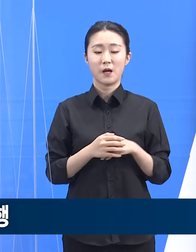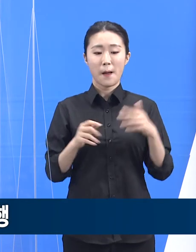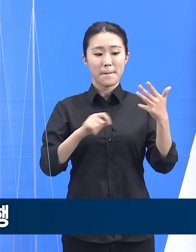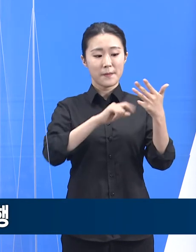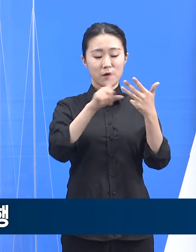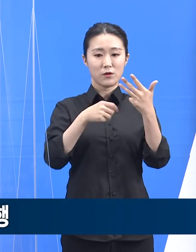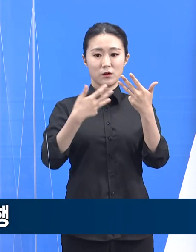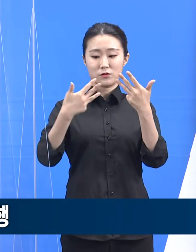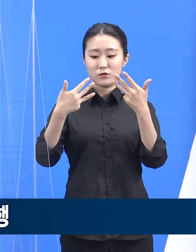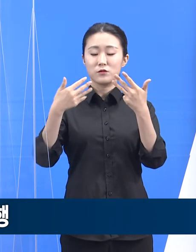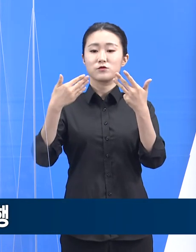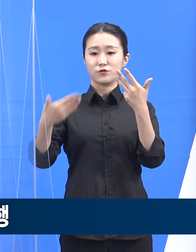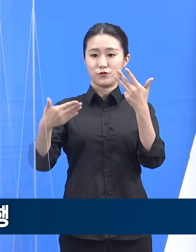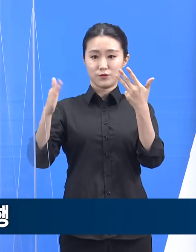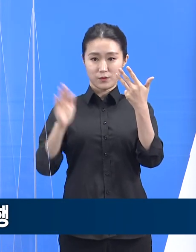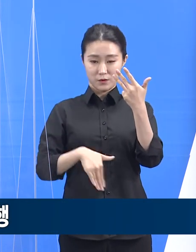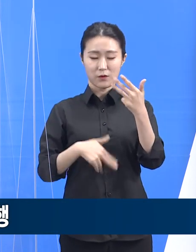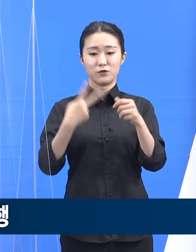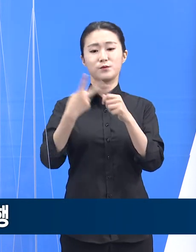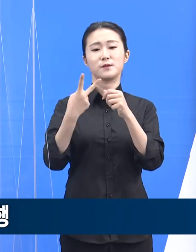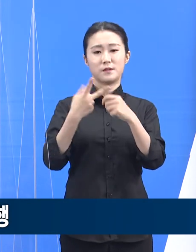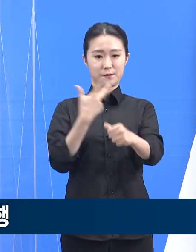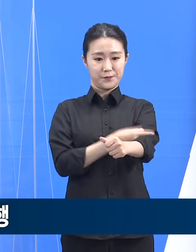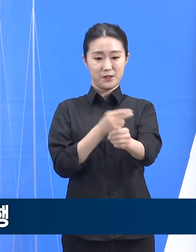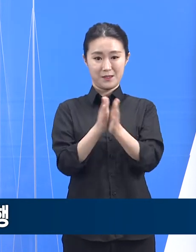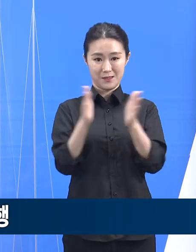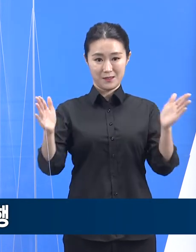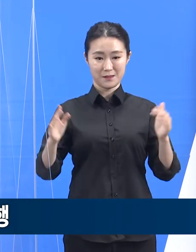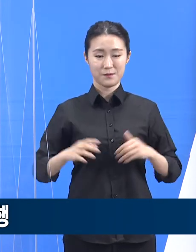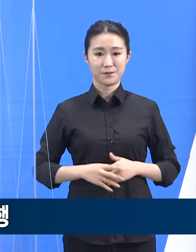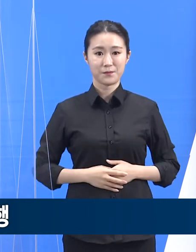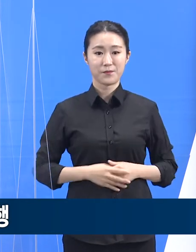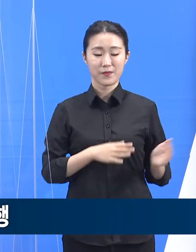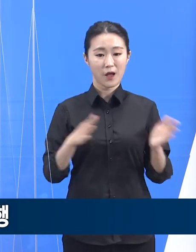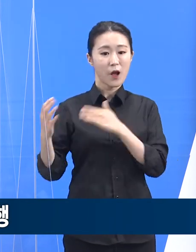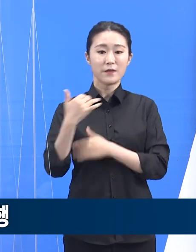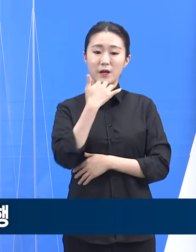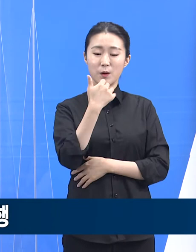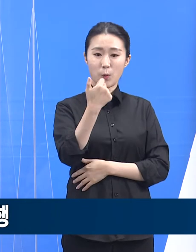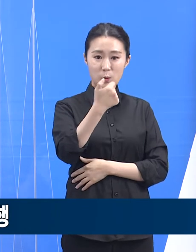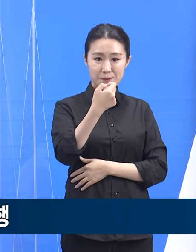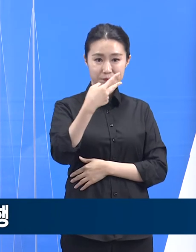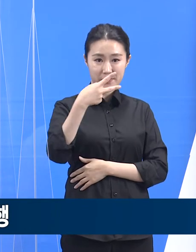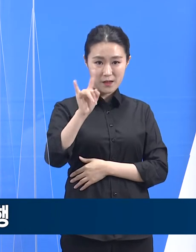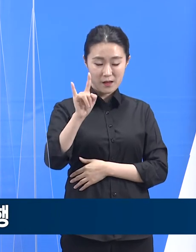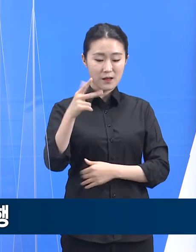9일부터 20일까지입니다. 다음은 50대 예방접종 추진 관련입니다.